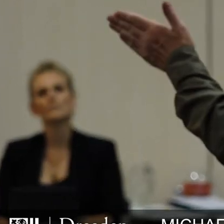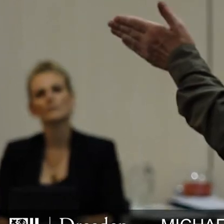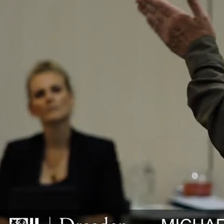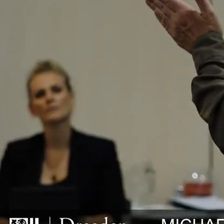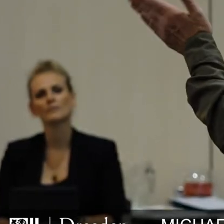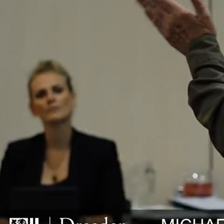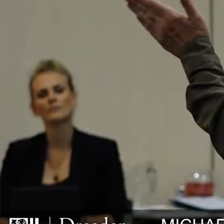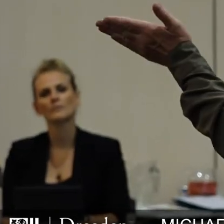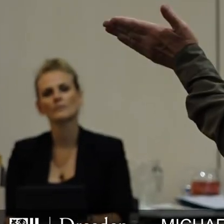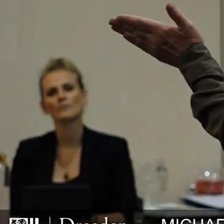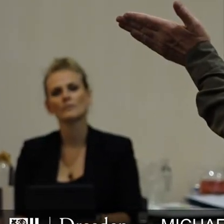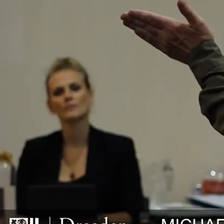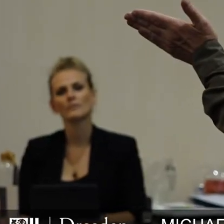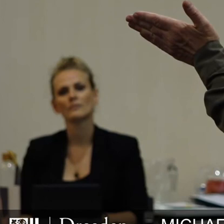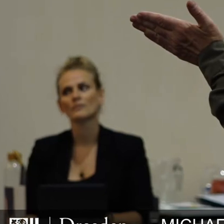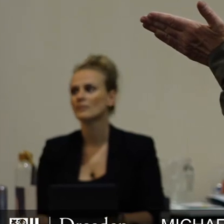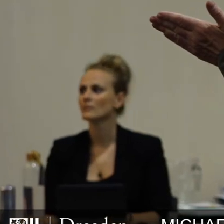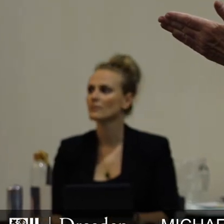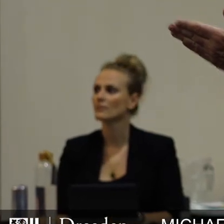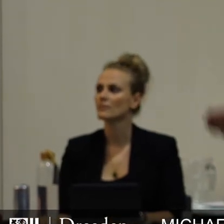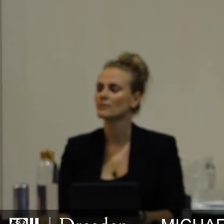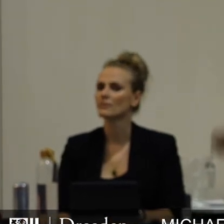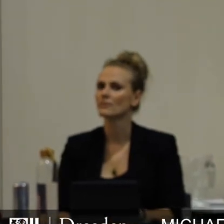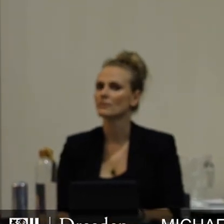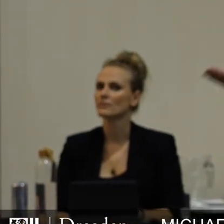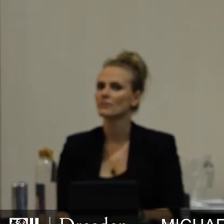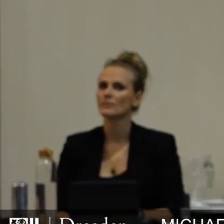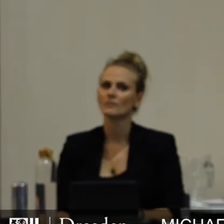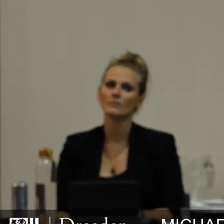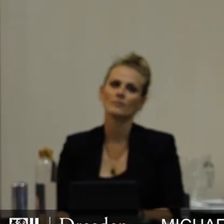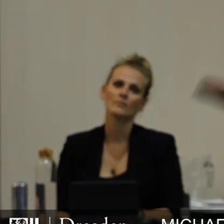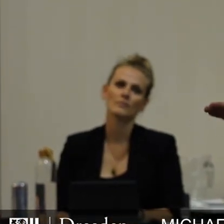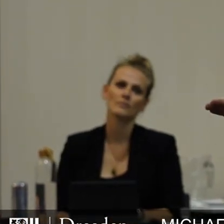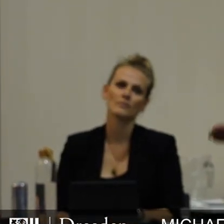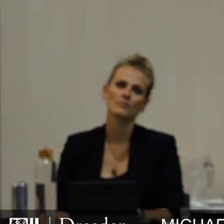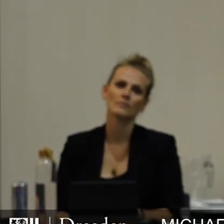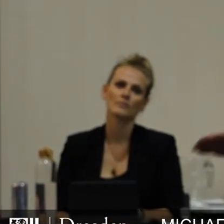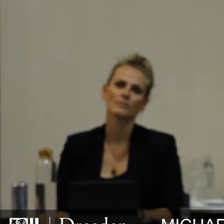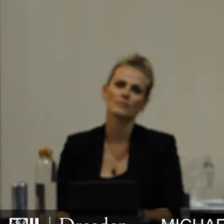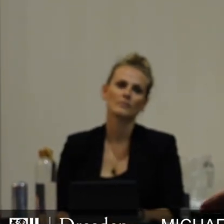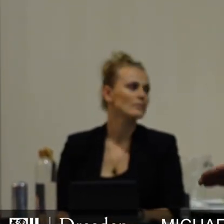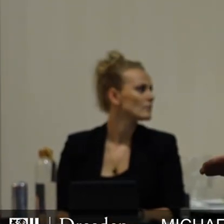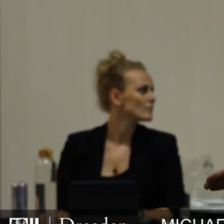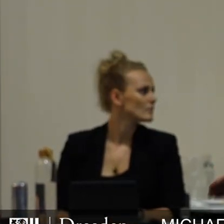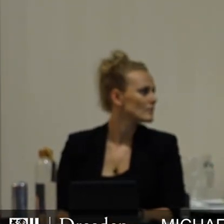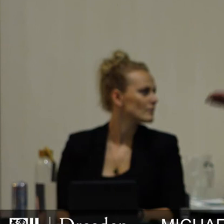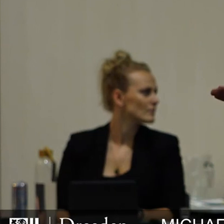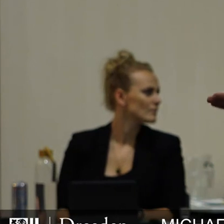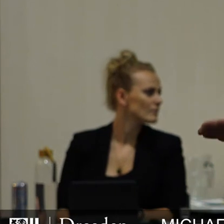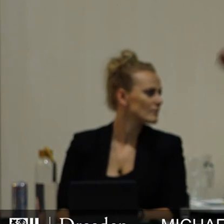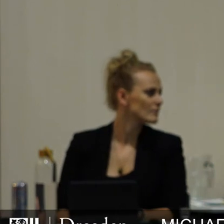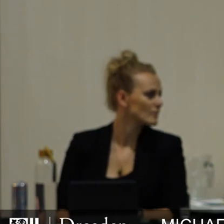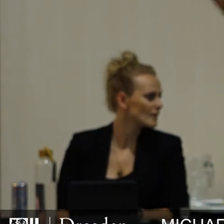Für die Menschen mit Gebärdensprache übersetzt. Ich habe bereits seit sechs Jahren immer wieder den Versuch enternommen, als